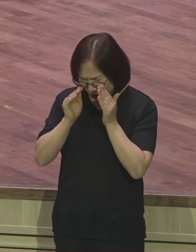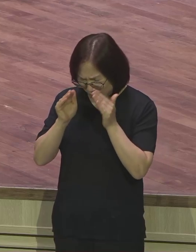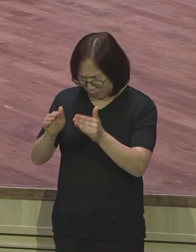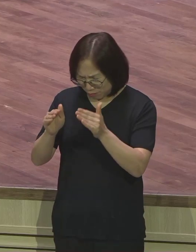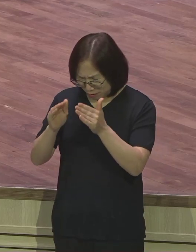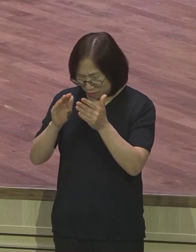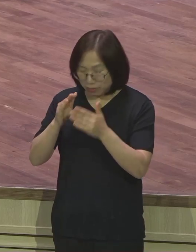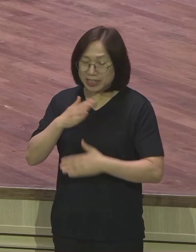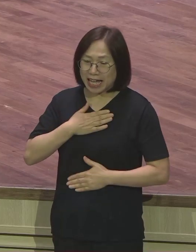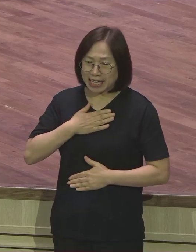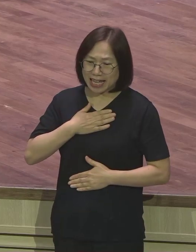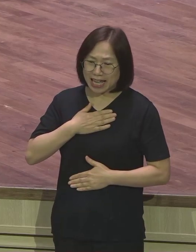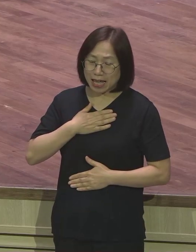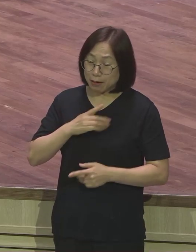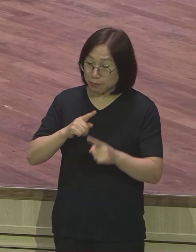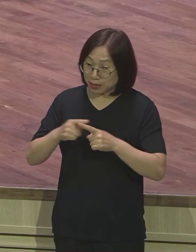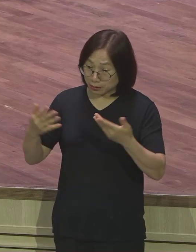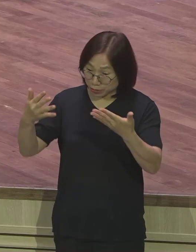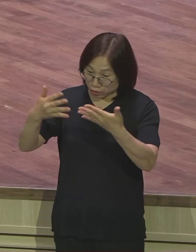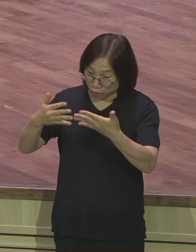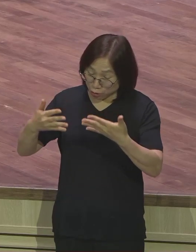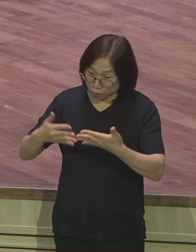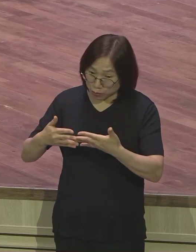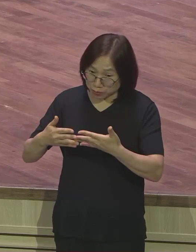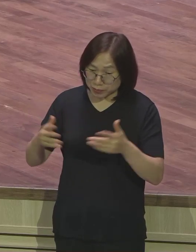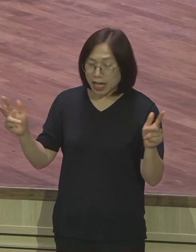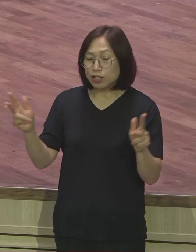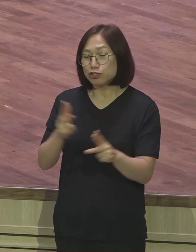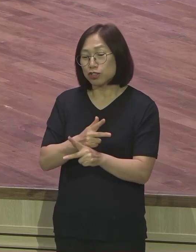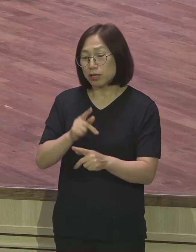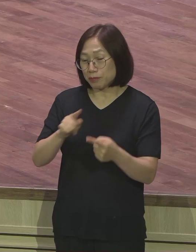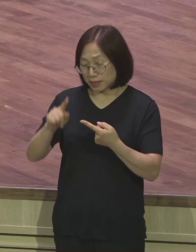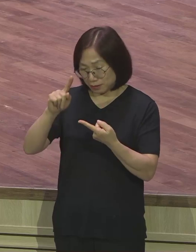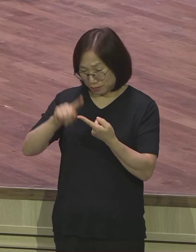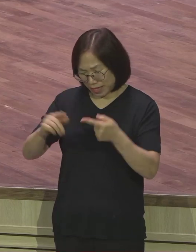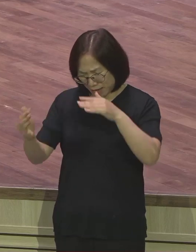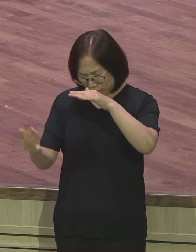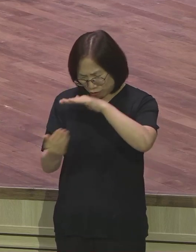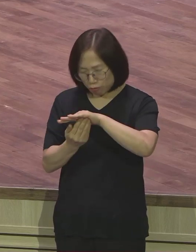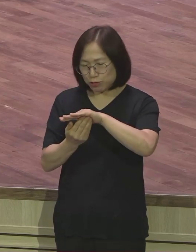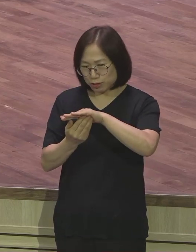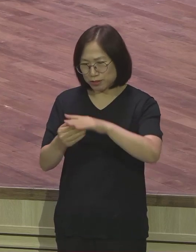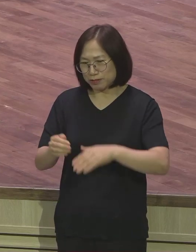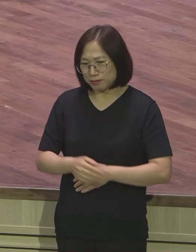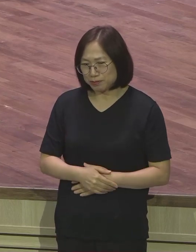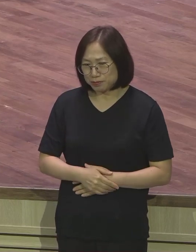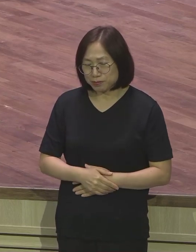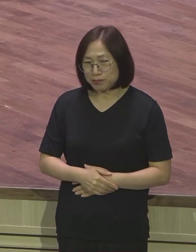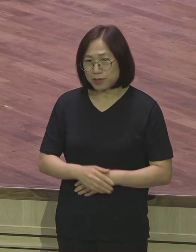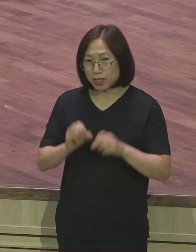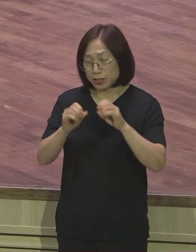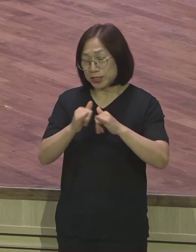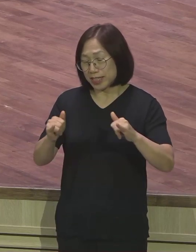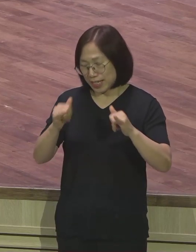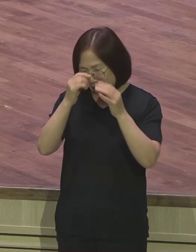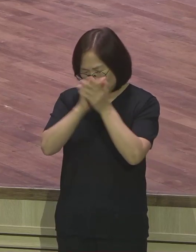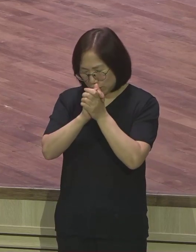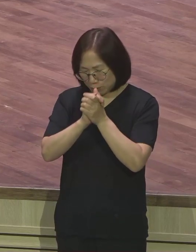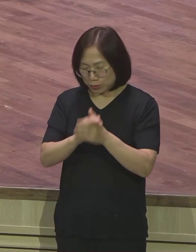반드시 그 한 주간에 그 말씀이 그대로 성취되어지는 전도자의 기도 세 번째는 성령 충만 누리는